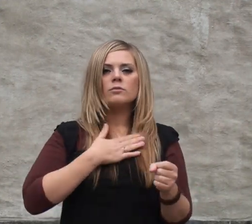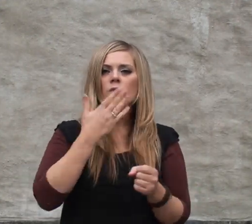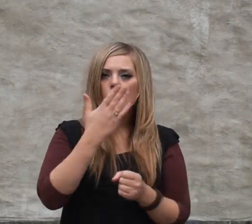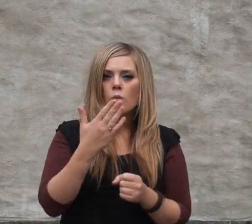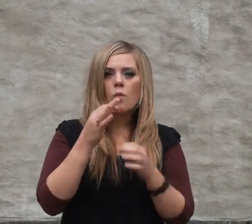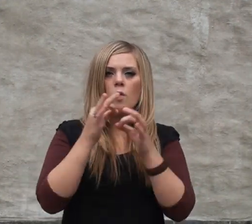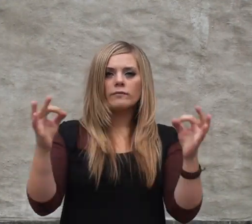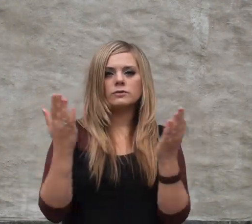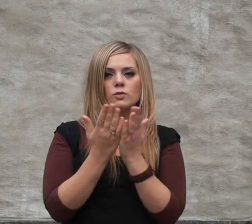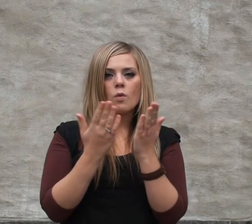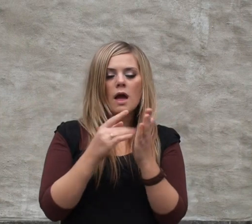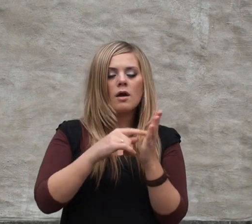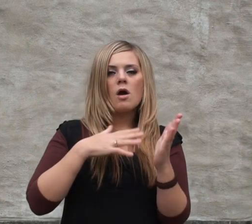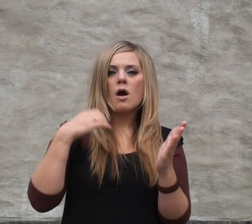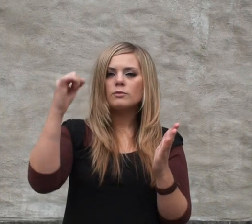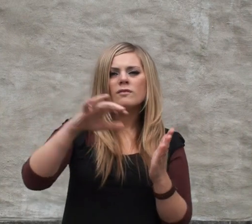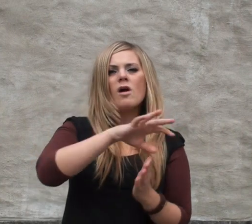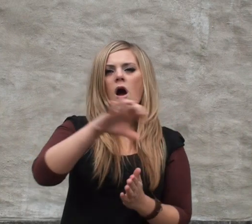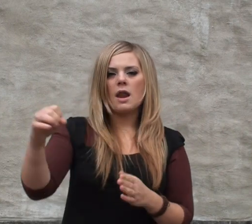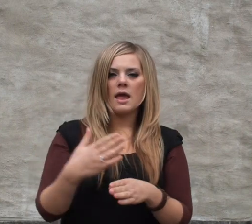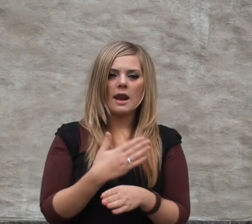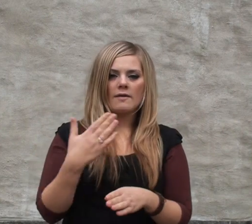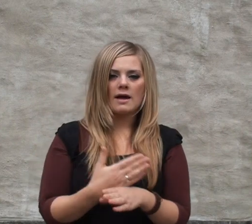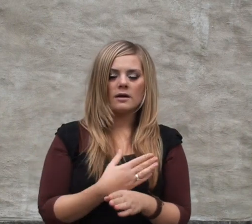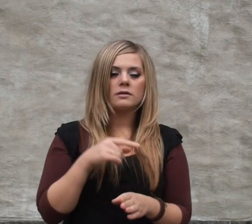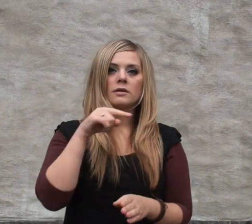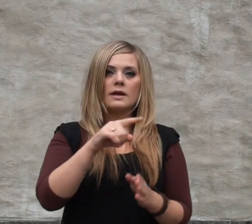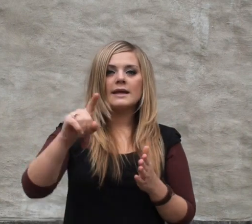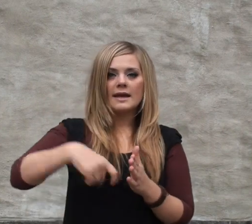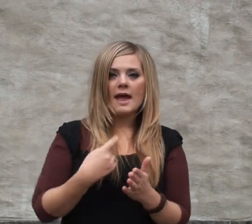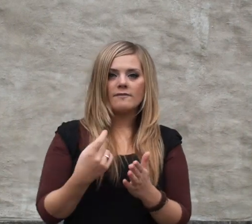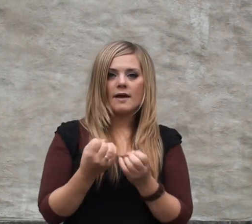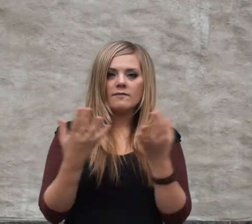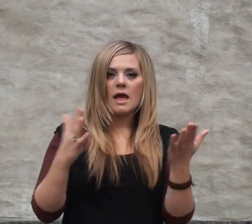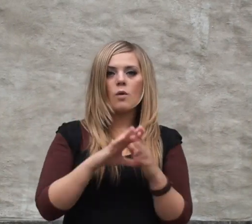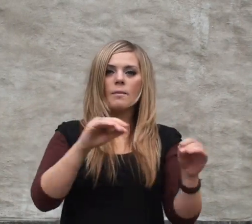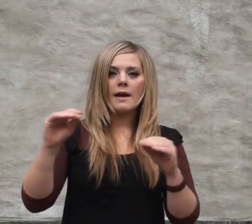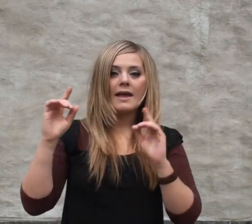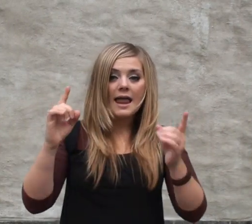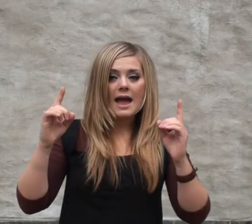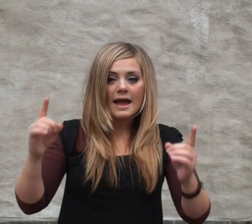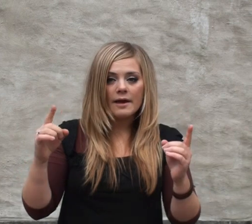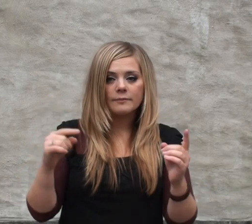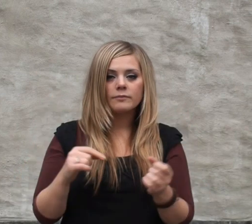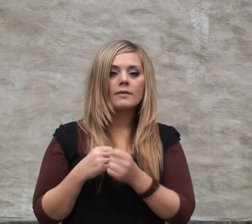Venstre vil ha en god offentlig skole som har ambisjoner for alle elever. Dette krever flere og bedre lærere.